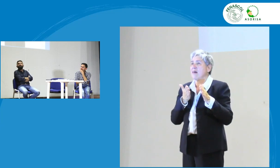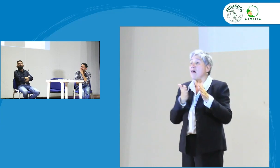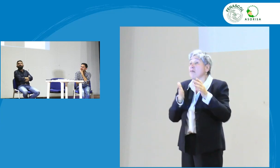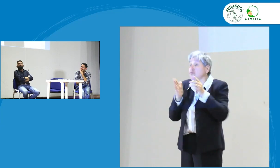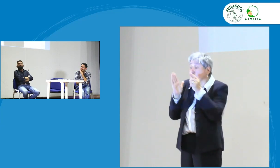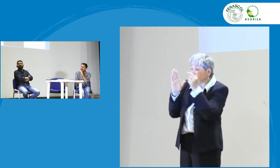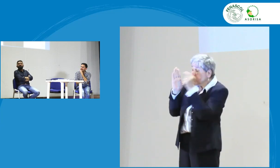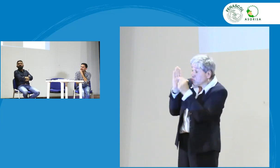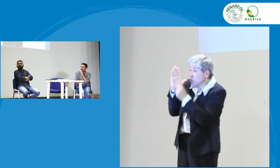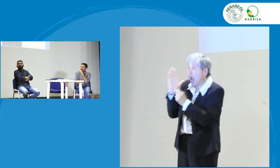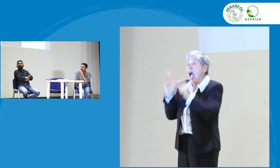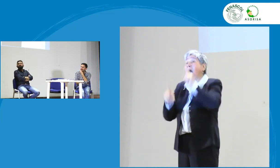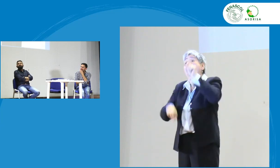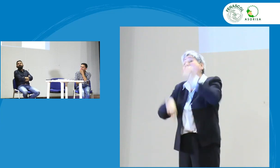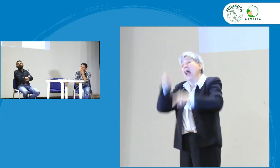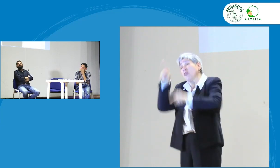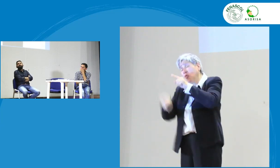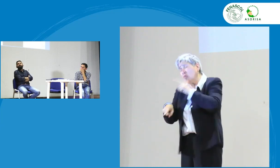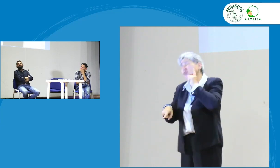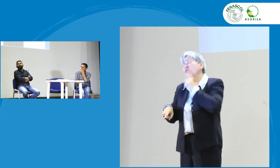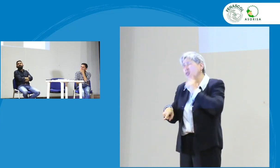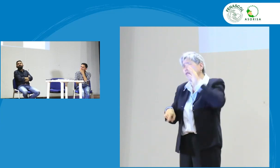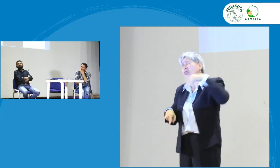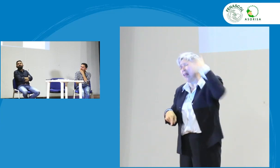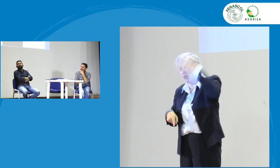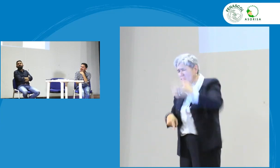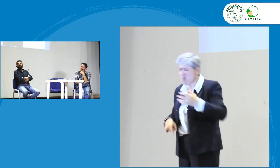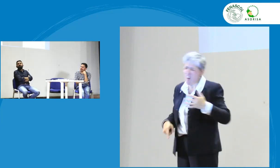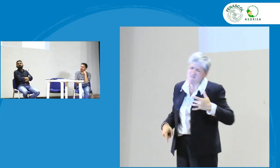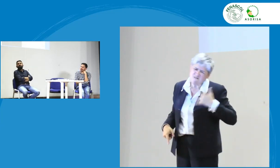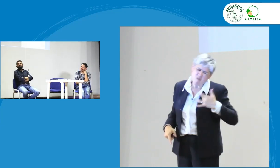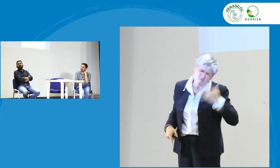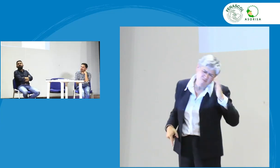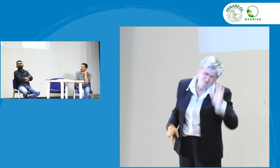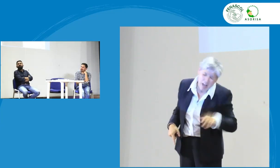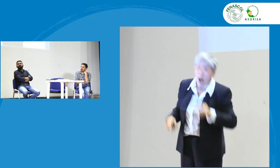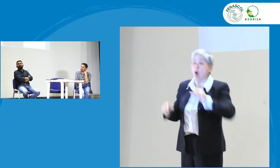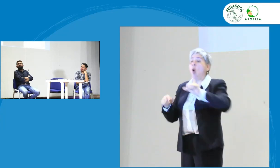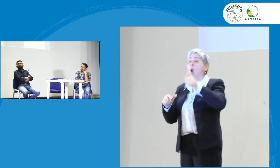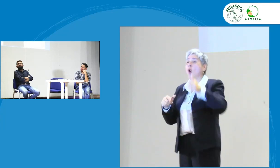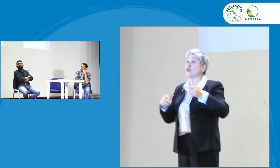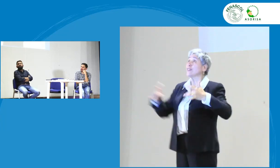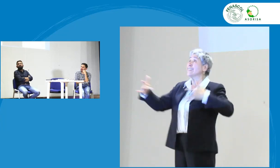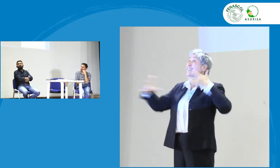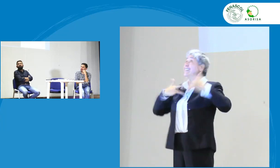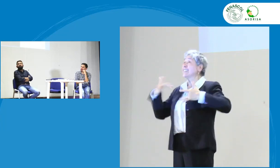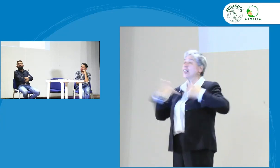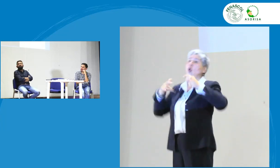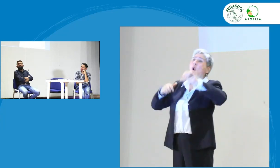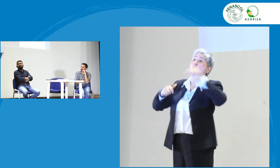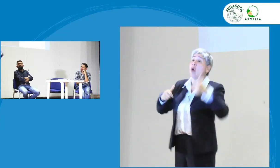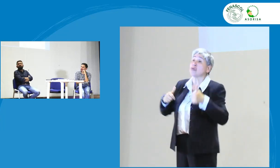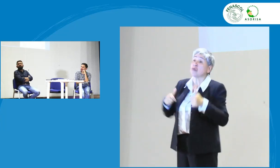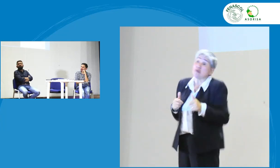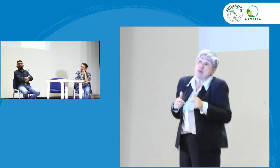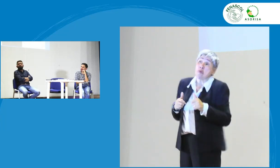significa la planeación lingüística hay algunos puntos en los que ya después los sordos van a decir no me siento muy bien no estoy muy